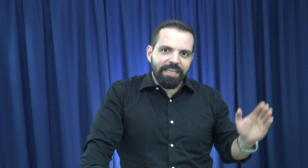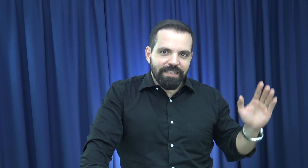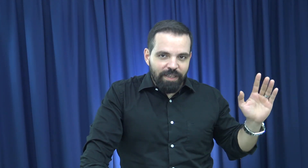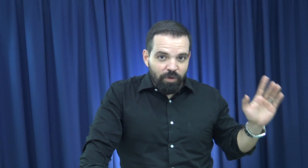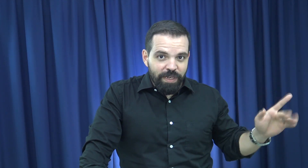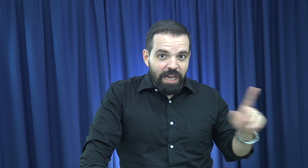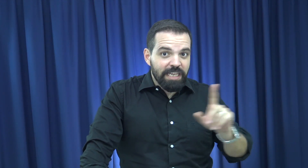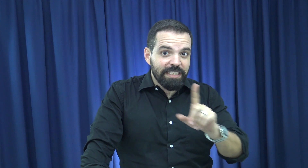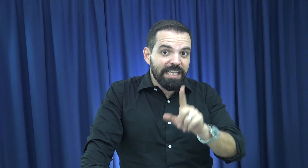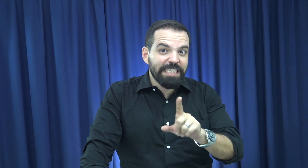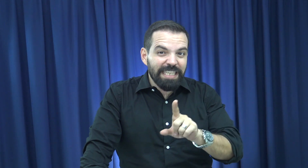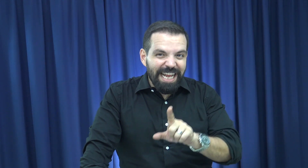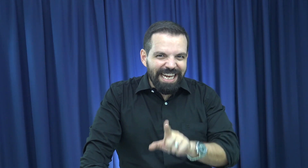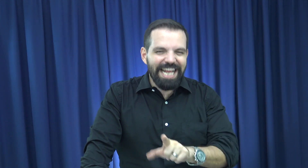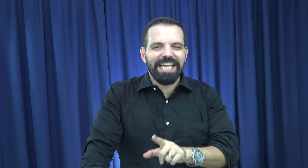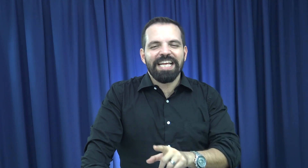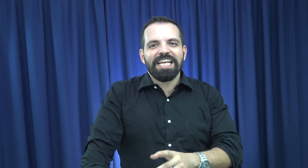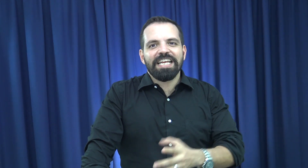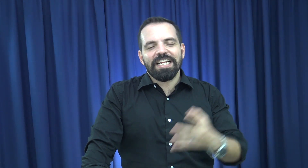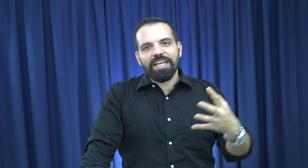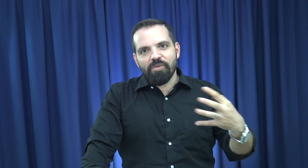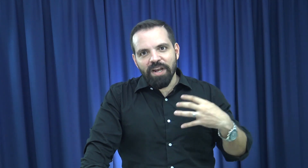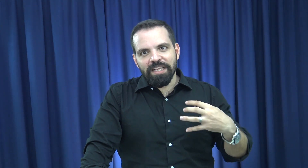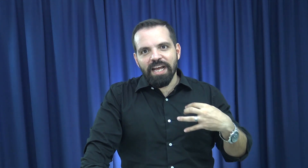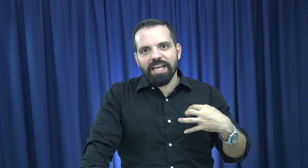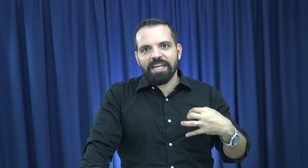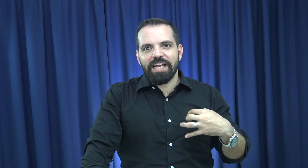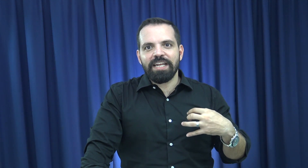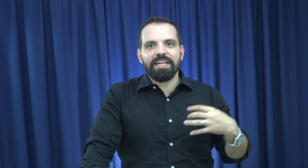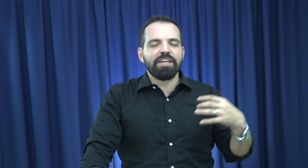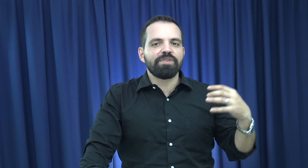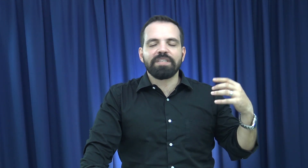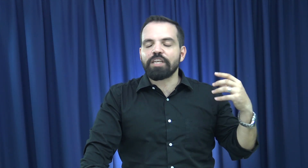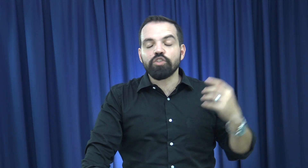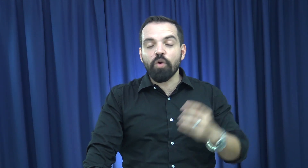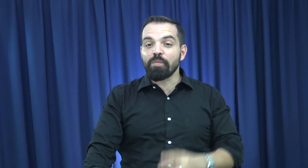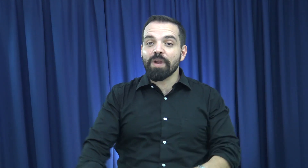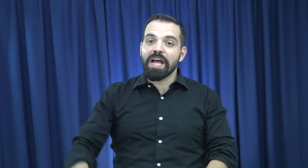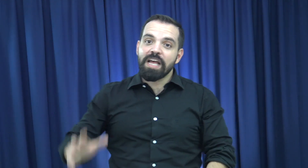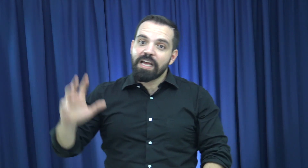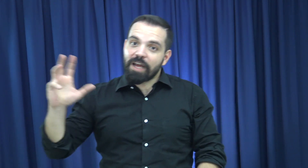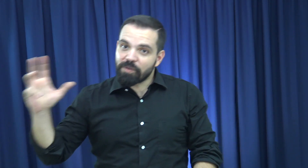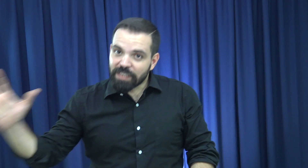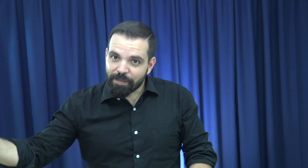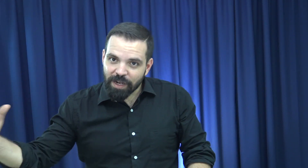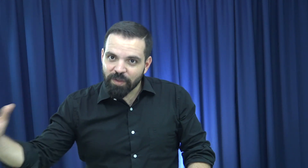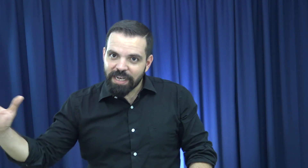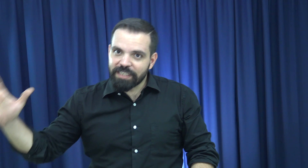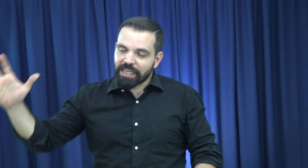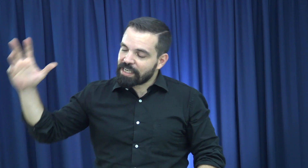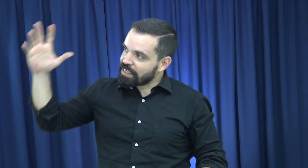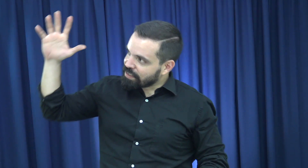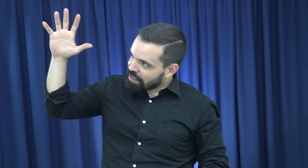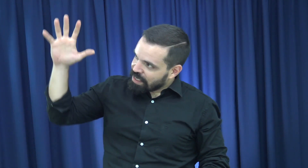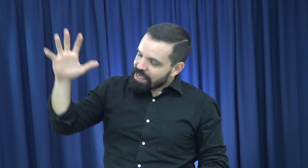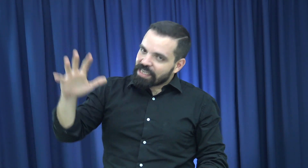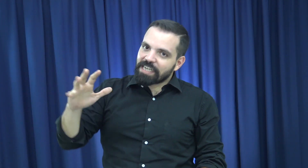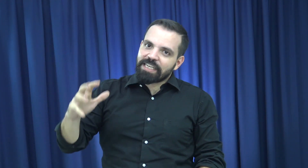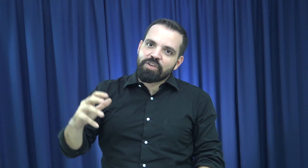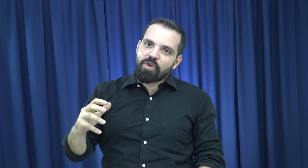ni se dormirá ni se distraerá el que guarda a Israel. Él es nuestra sombra a nuestra mano derecha, quiere decir que el Señor